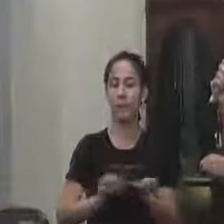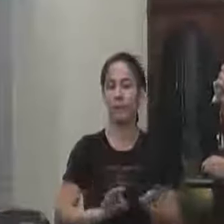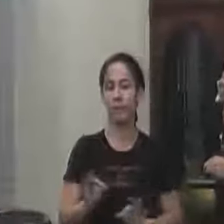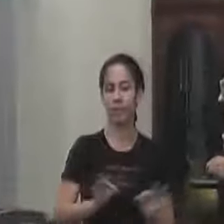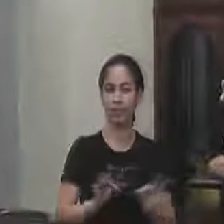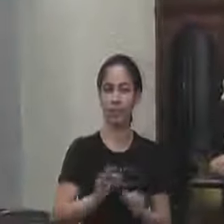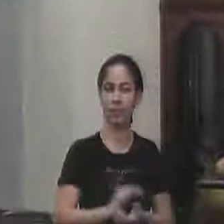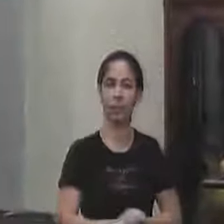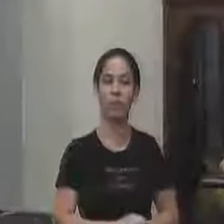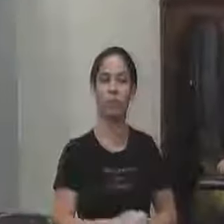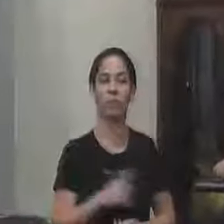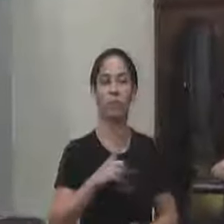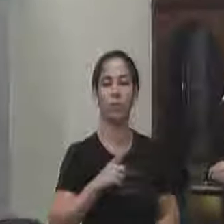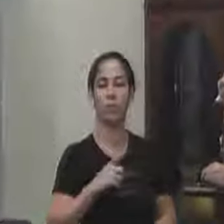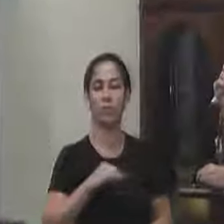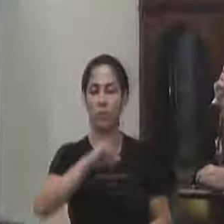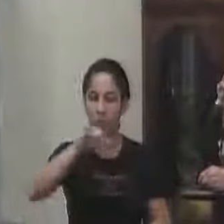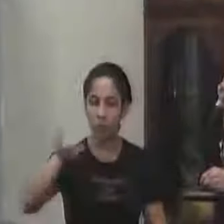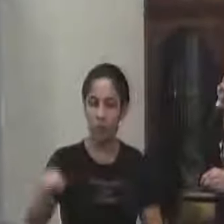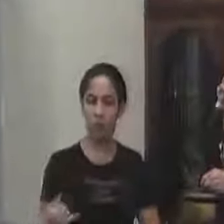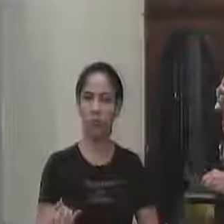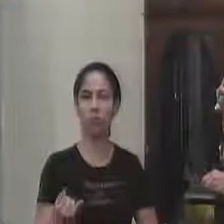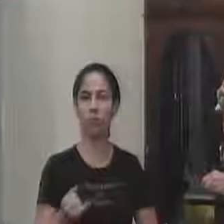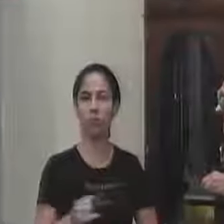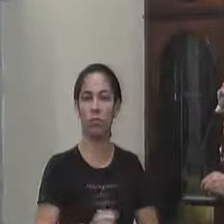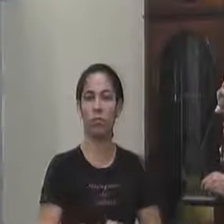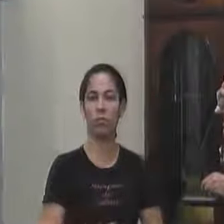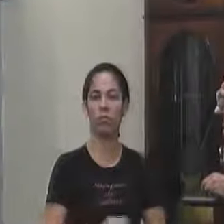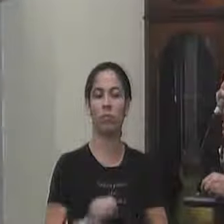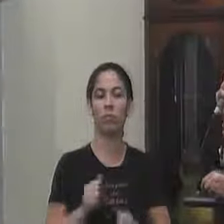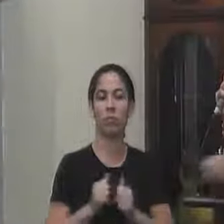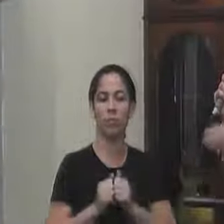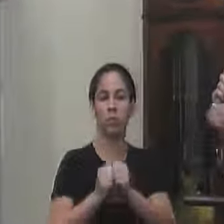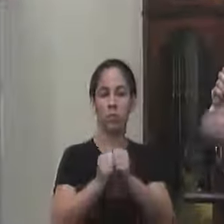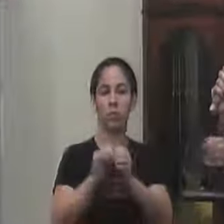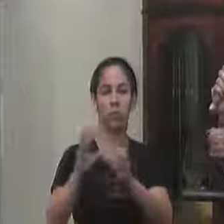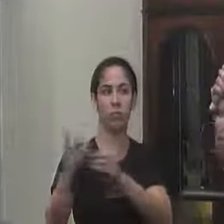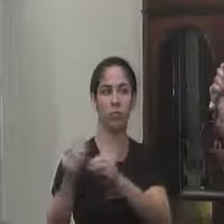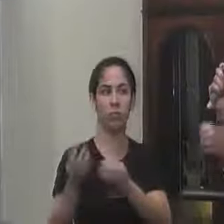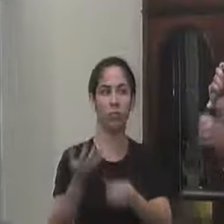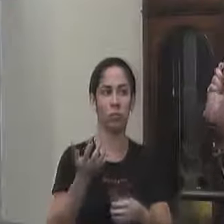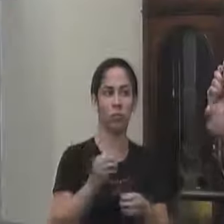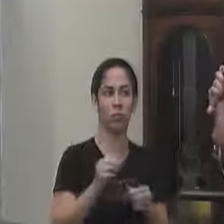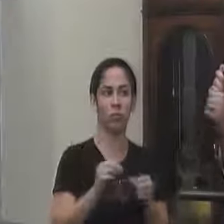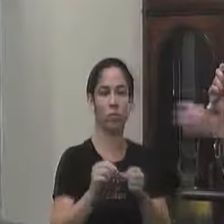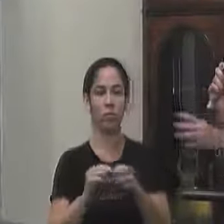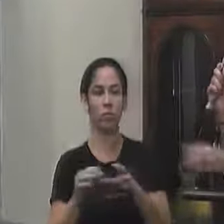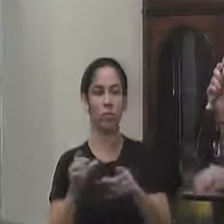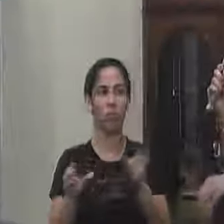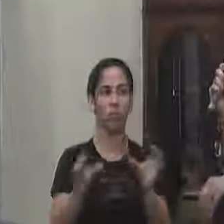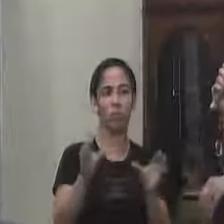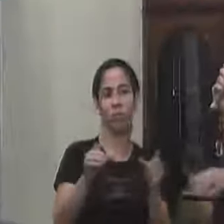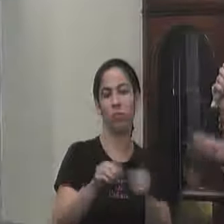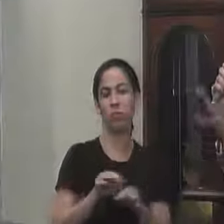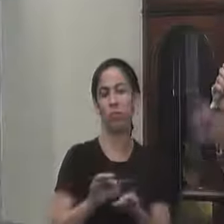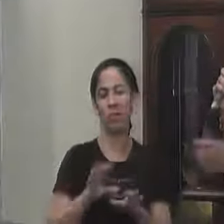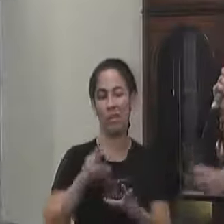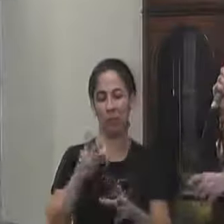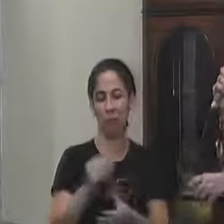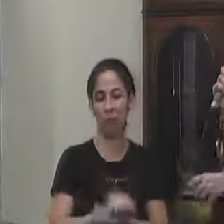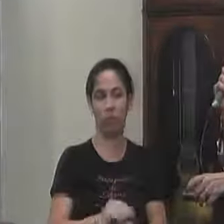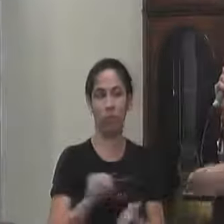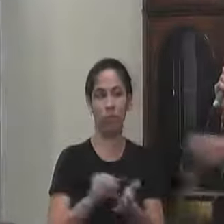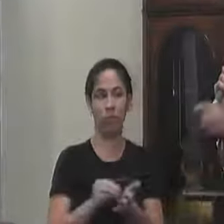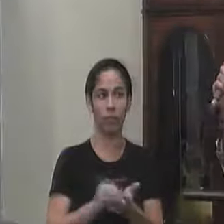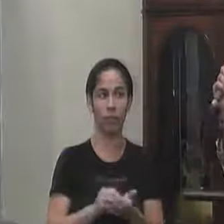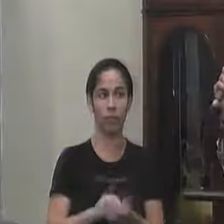que eu tive a oportunidade de acompanhar todos os detalhes o que eu queria isso, isso, isso aquilo ainda está